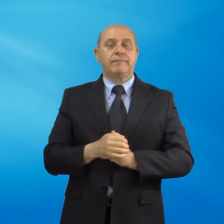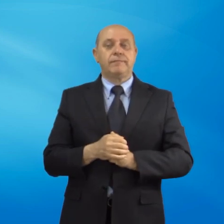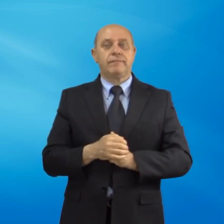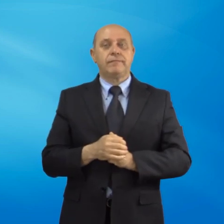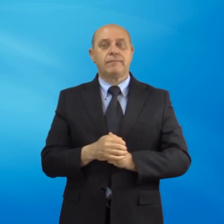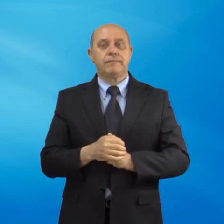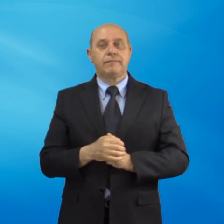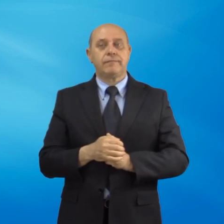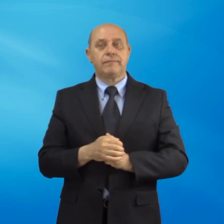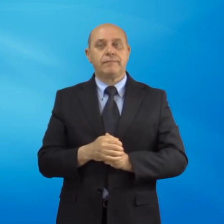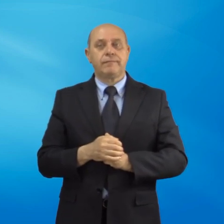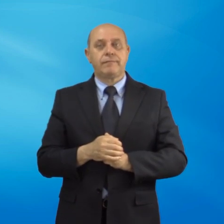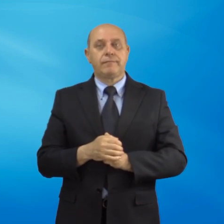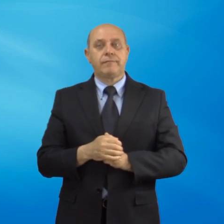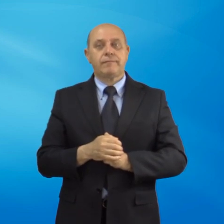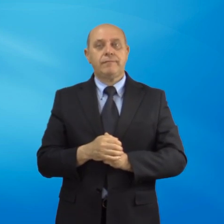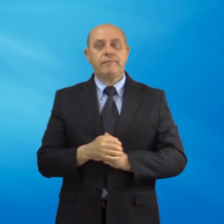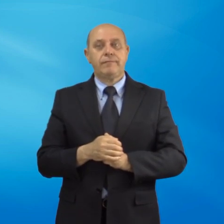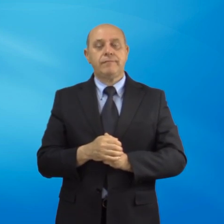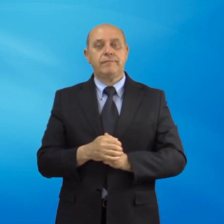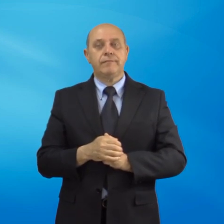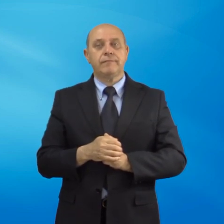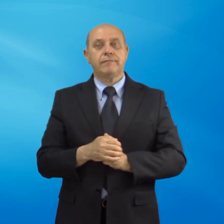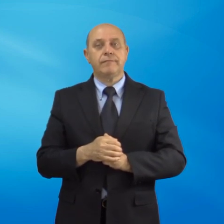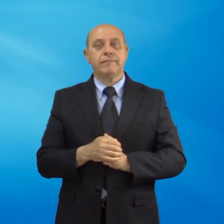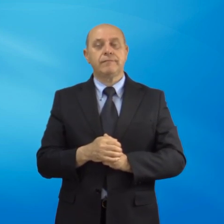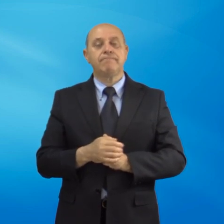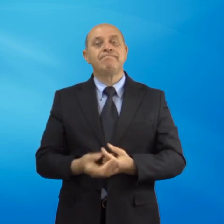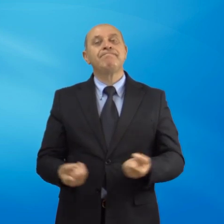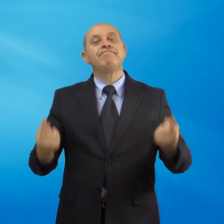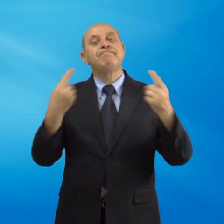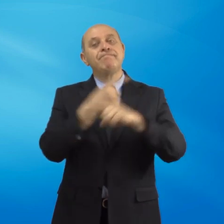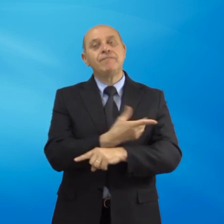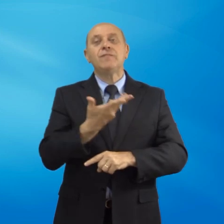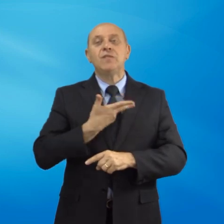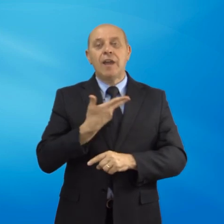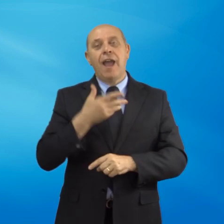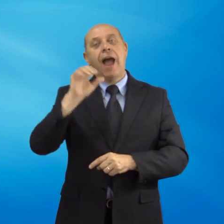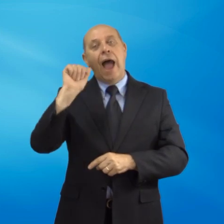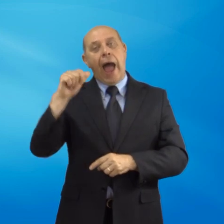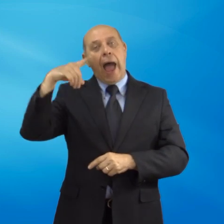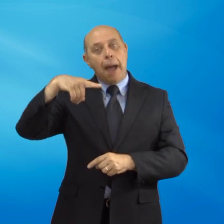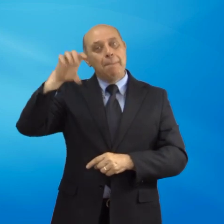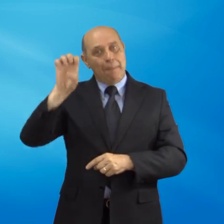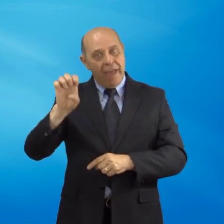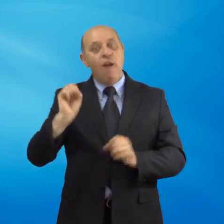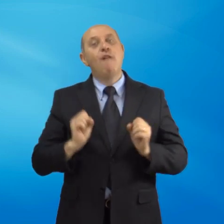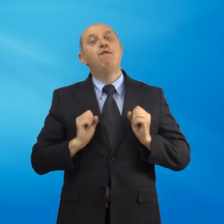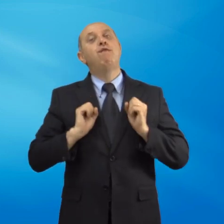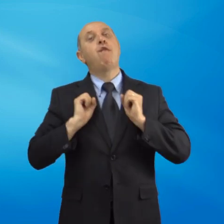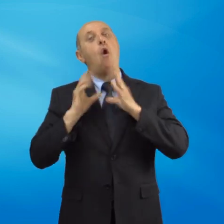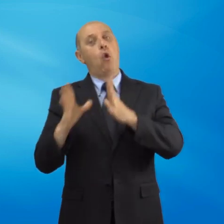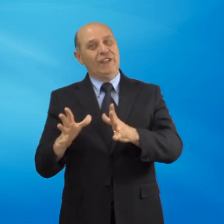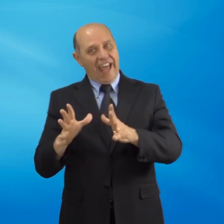Per quanto riguarda invece l'APE volontaria, cioè la pensione